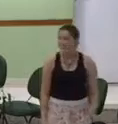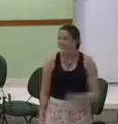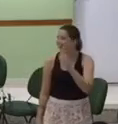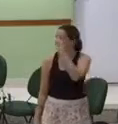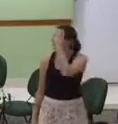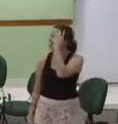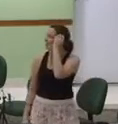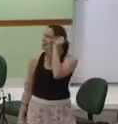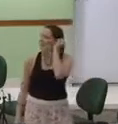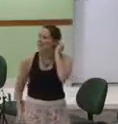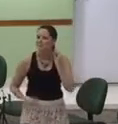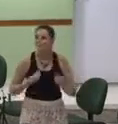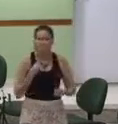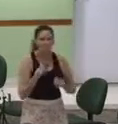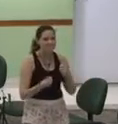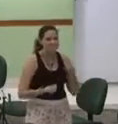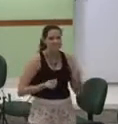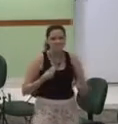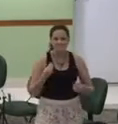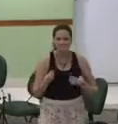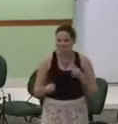Como descrever